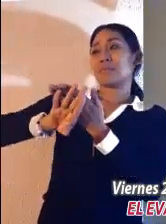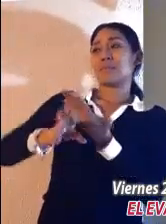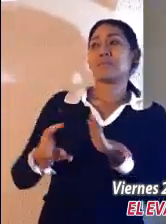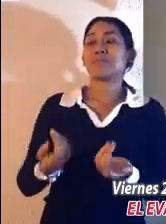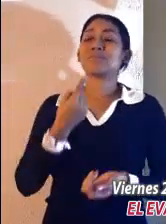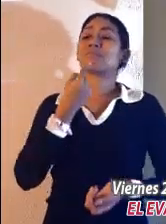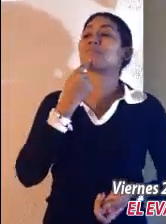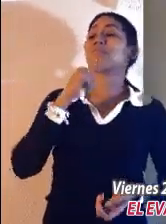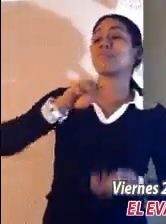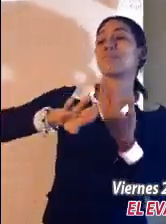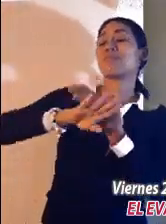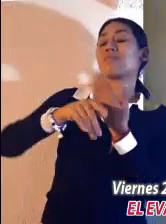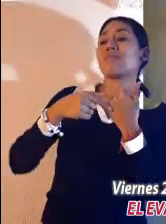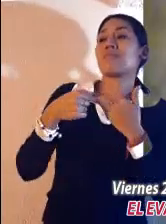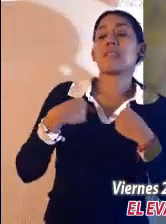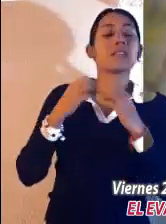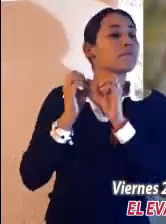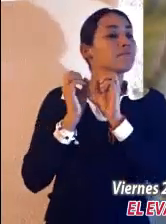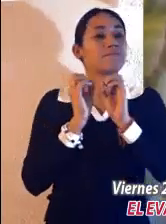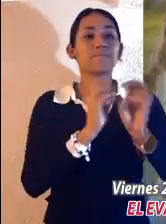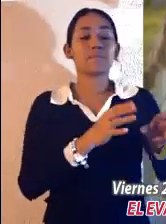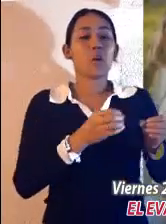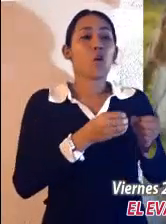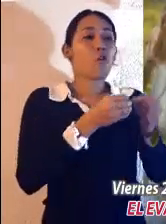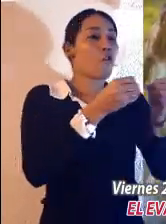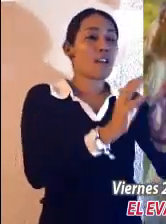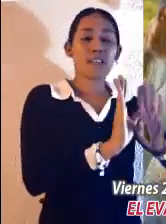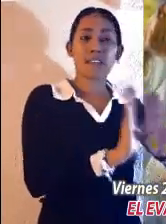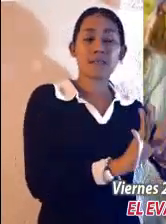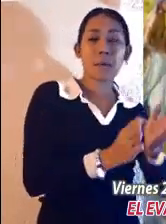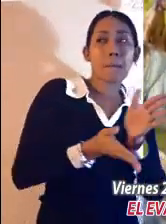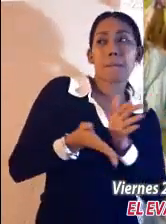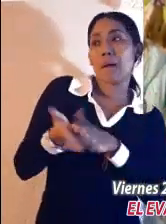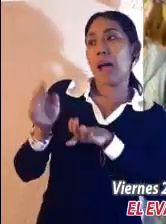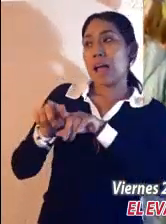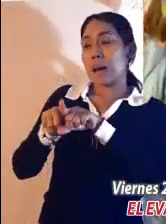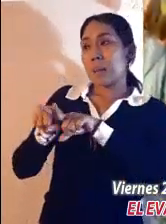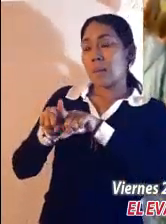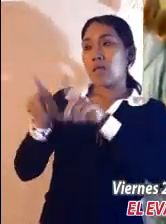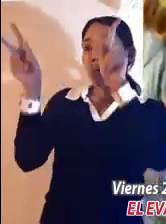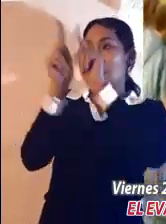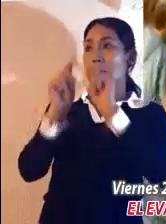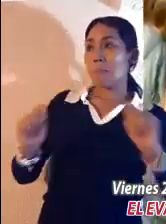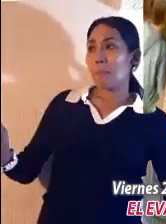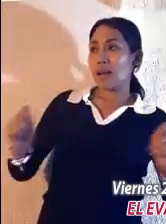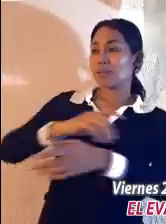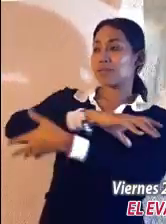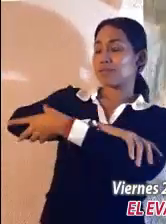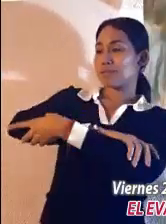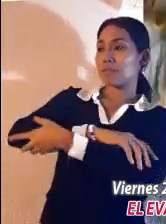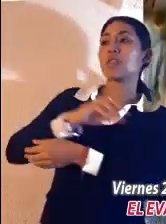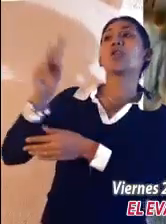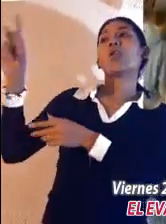deja tu ofrenda junto al altar y ve primero a reconciliarte con tu hermano, y vuelve luego a